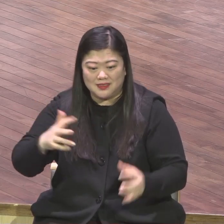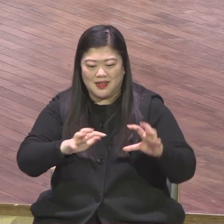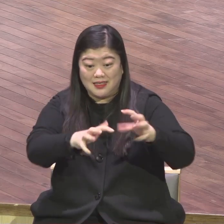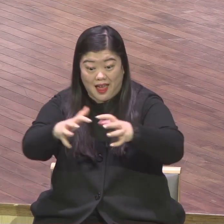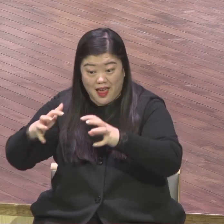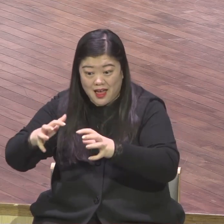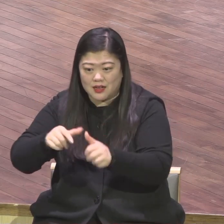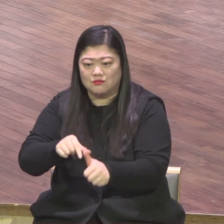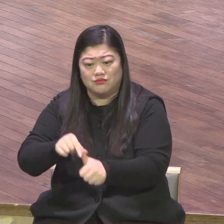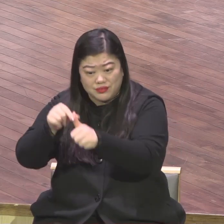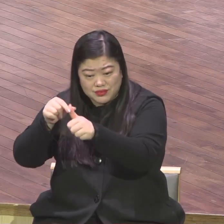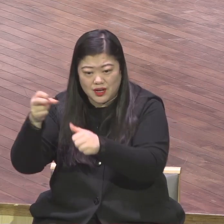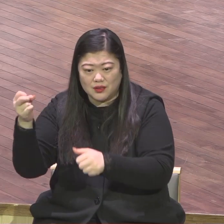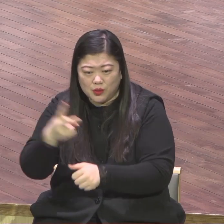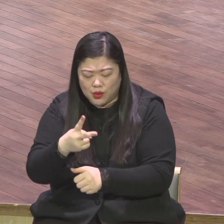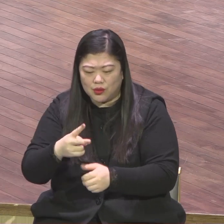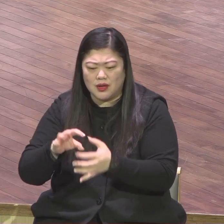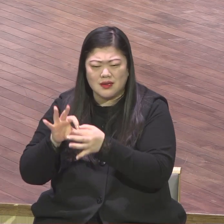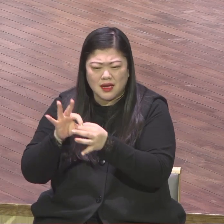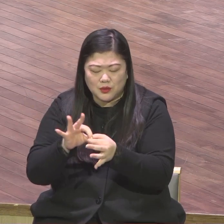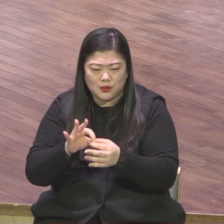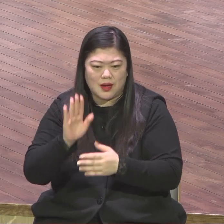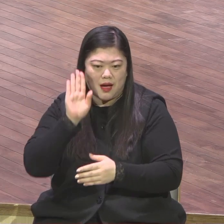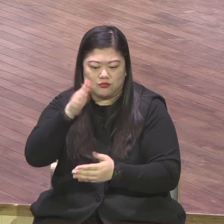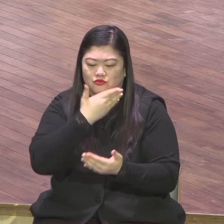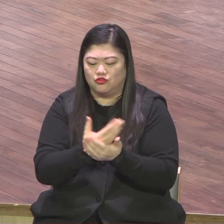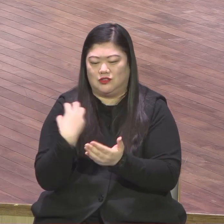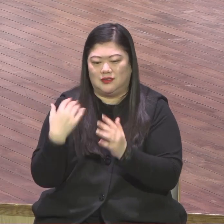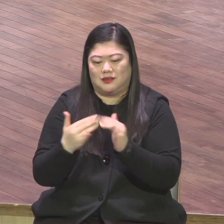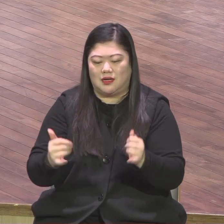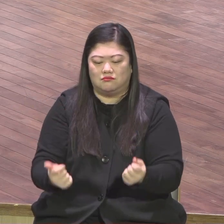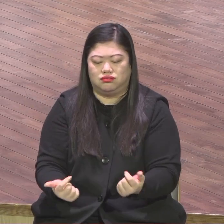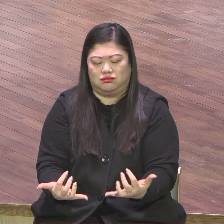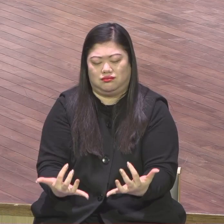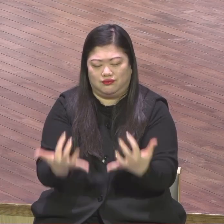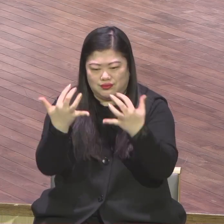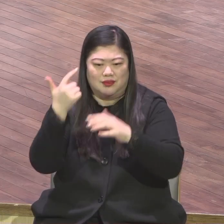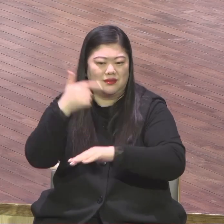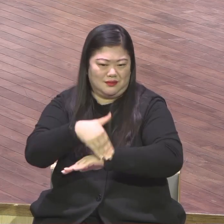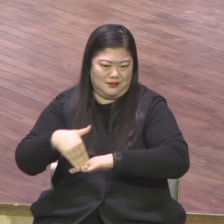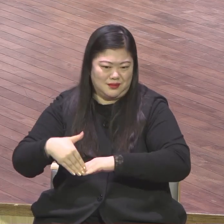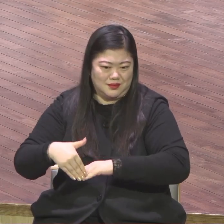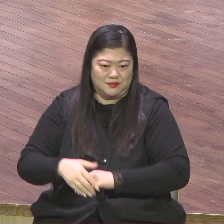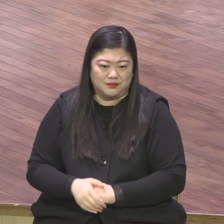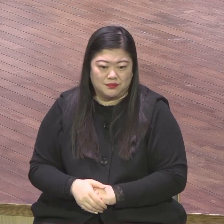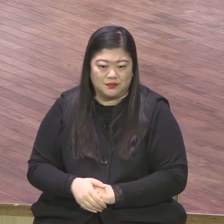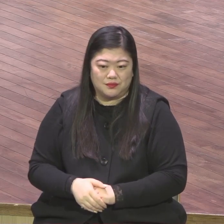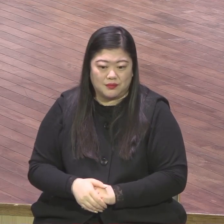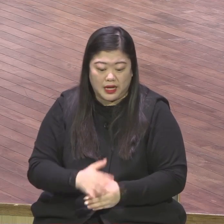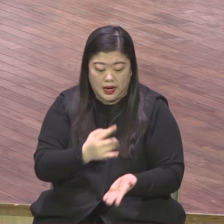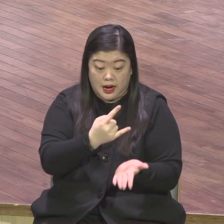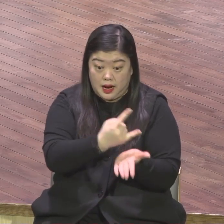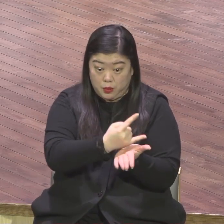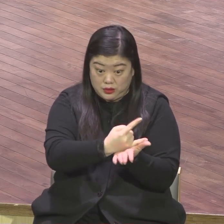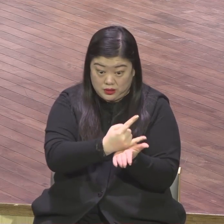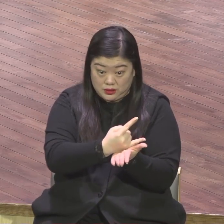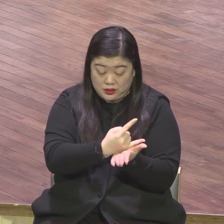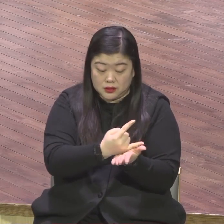때문에 그렇습니다 하나님께서는 암호소를 부르신 것처럼 자신의 삶에 정거있는 사람을 들어서신다는 것입니다